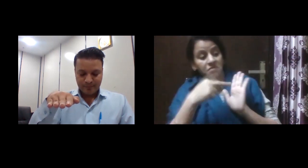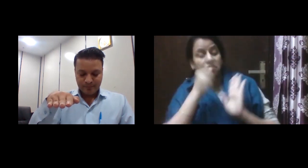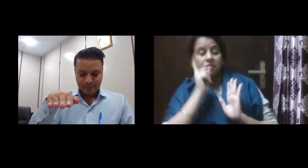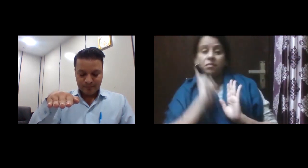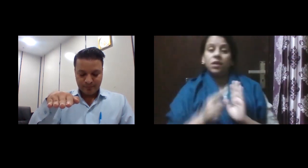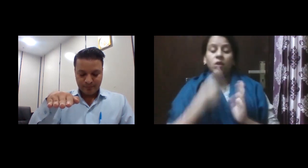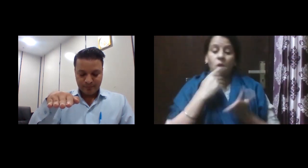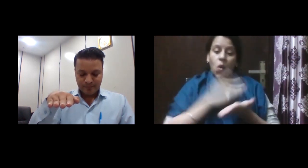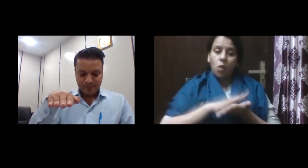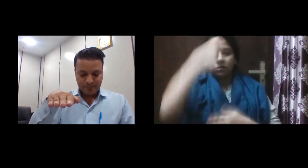करूँगा